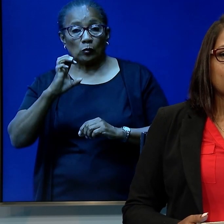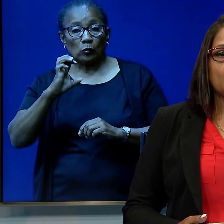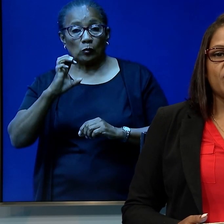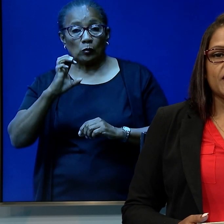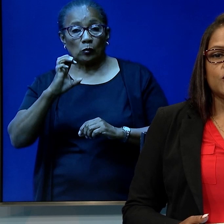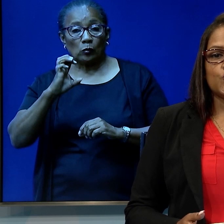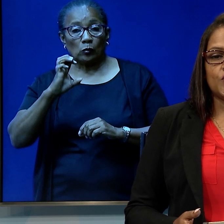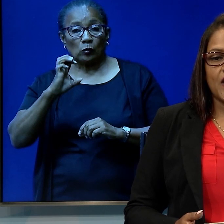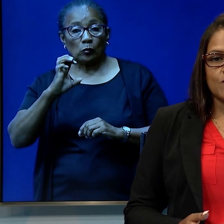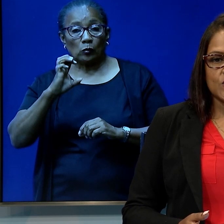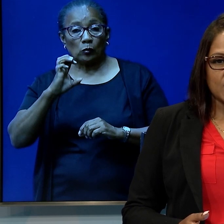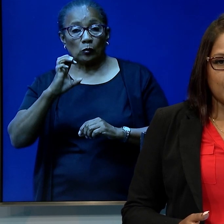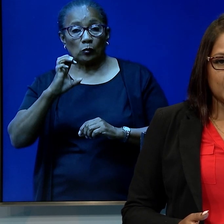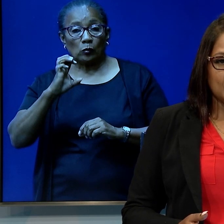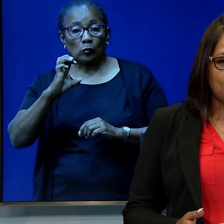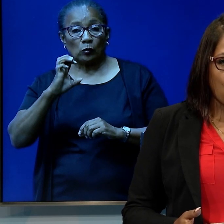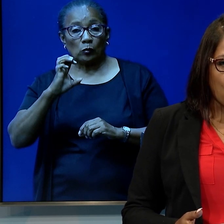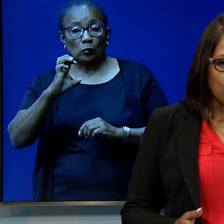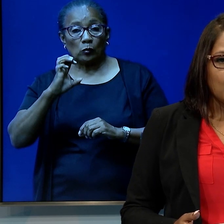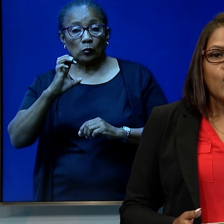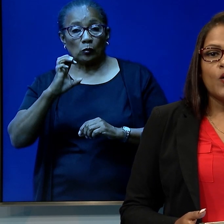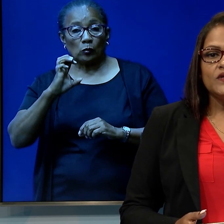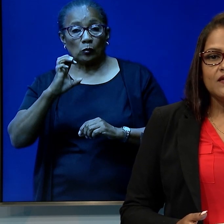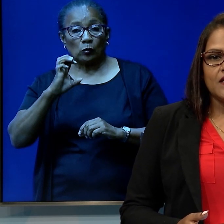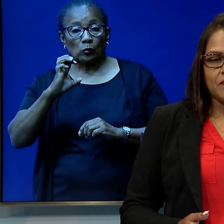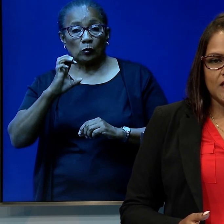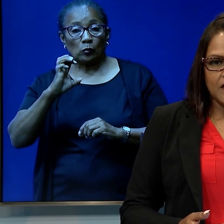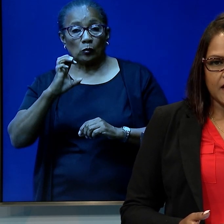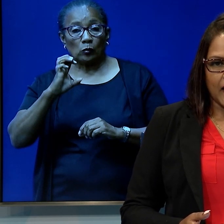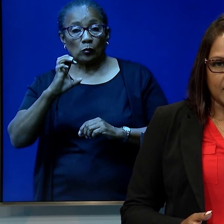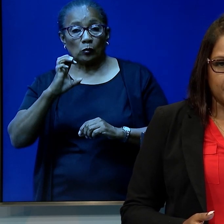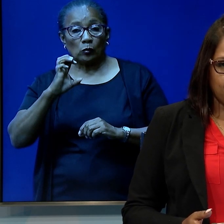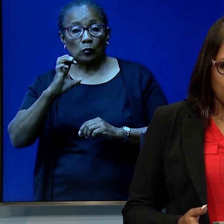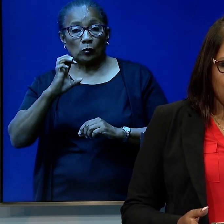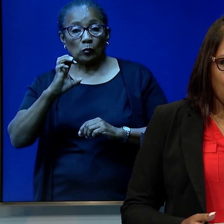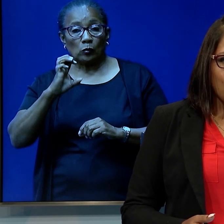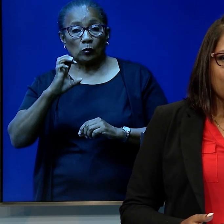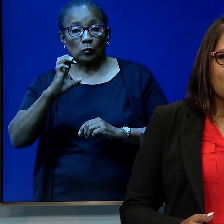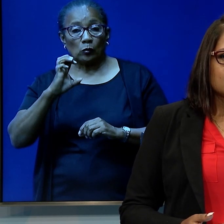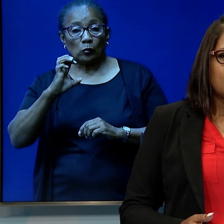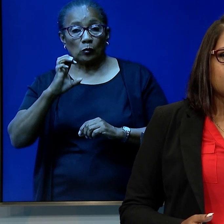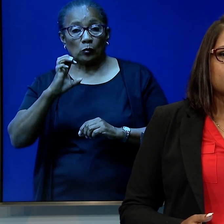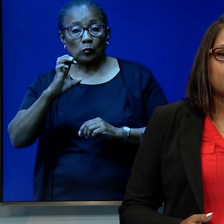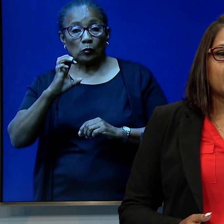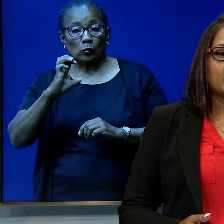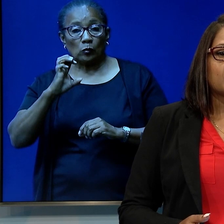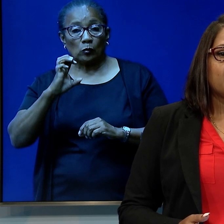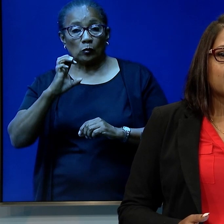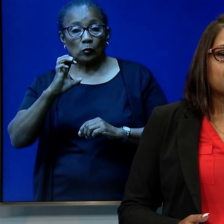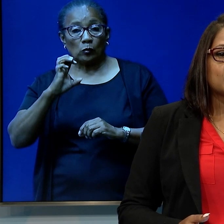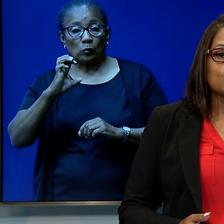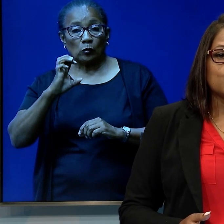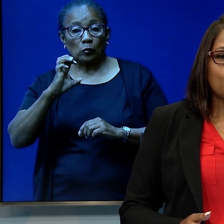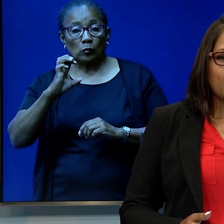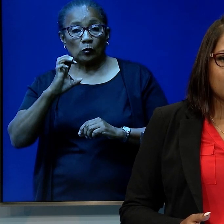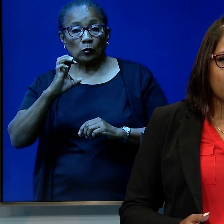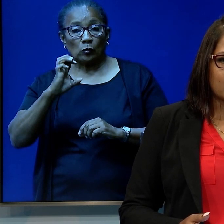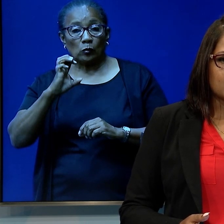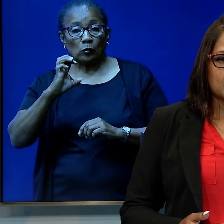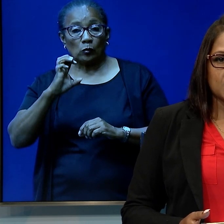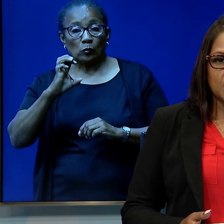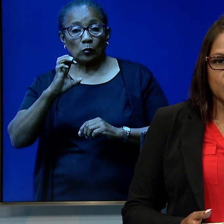Jesserun riep verder de Surinaamse samenleving op om niet in paniek te raken. Ook vraagt zij dat wij het werk van de